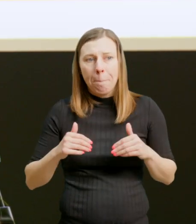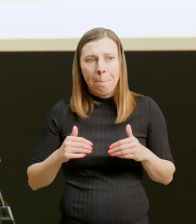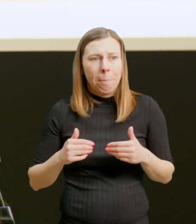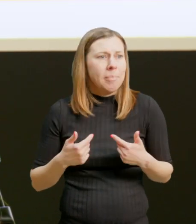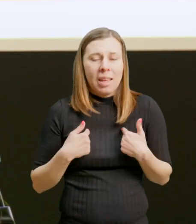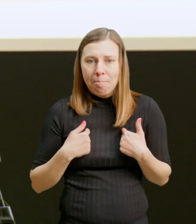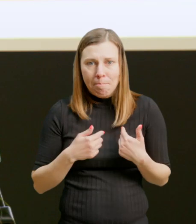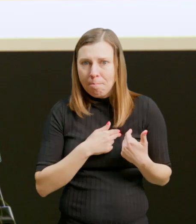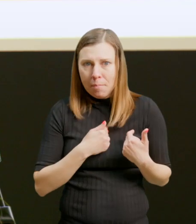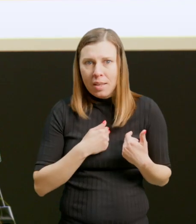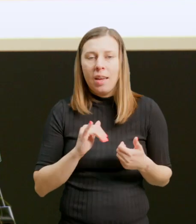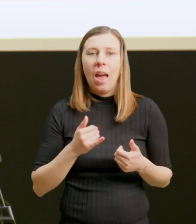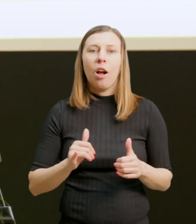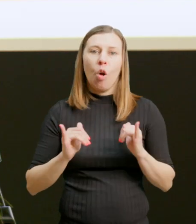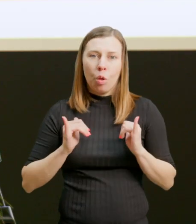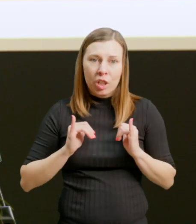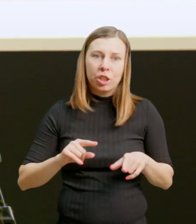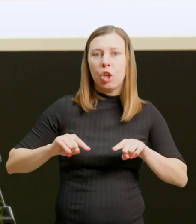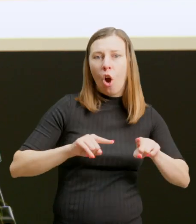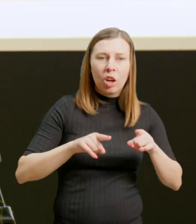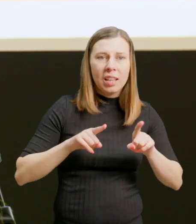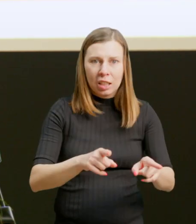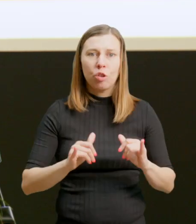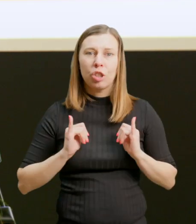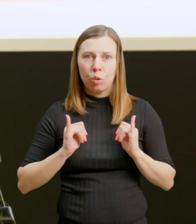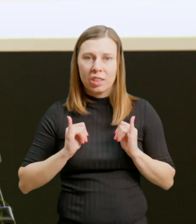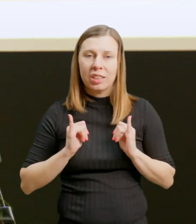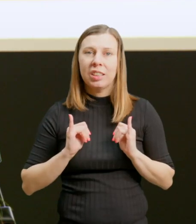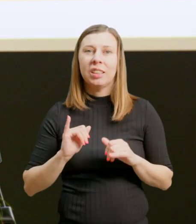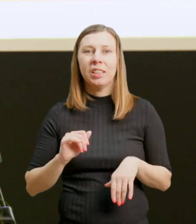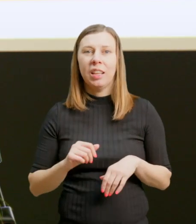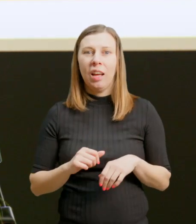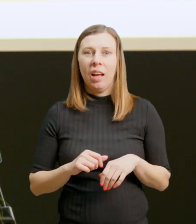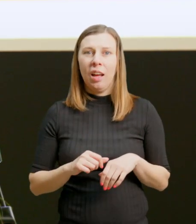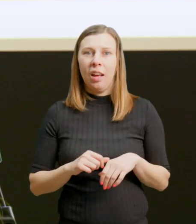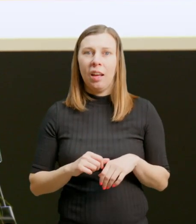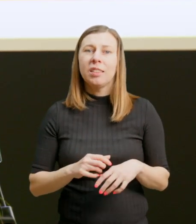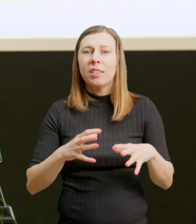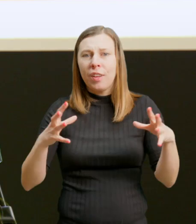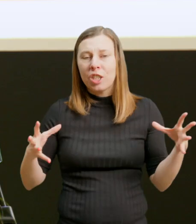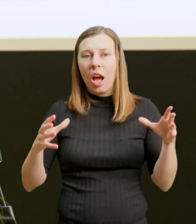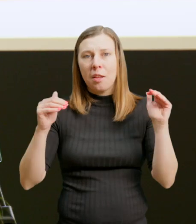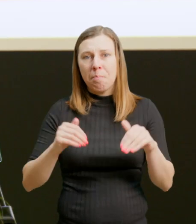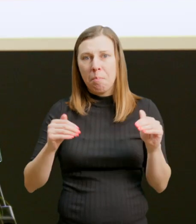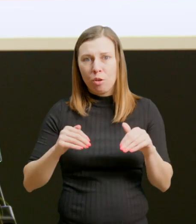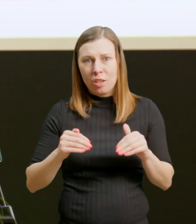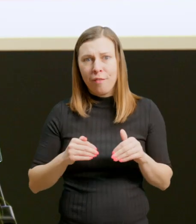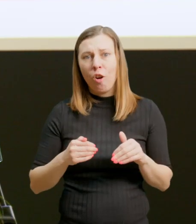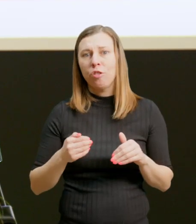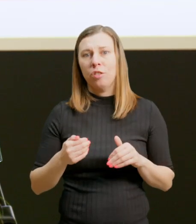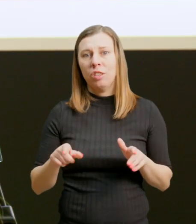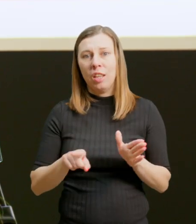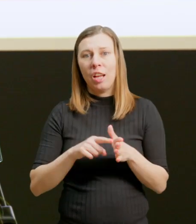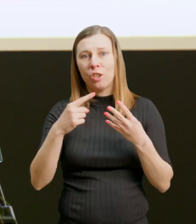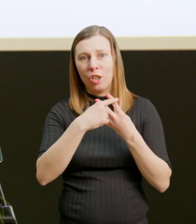turystyki, jak najbardziej, że tak powiem, zwiększali możliwości i ilość tych gwiazd